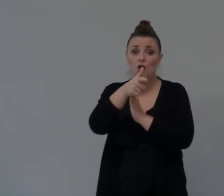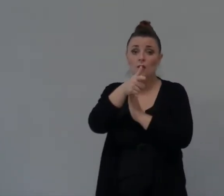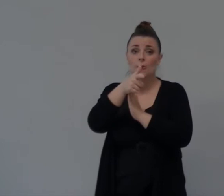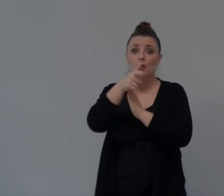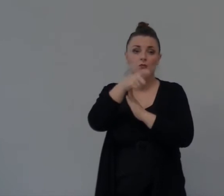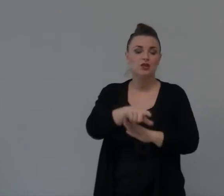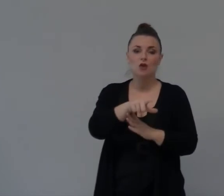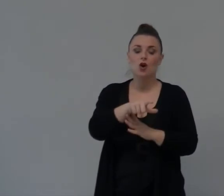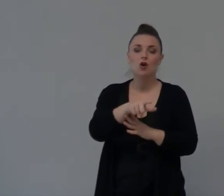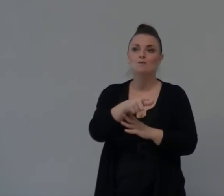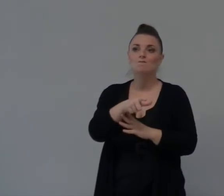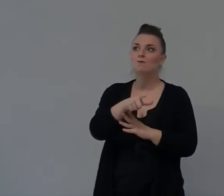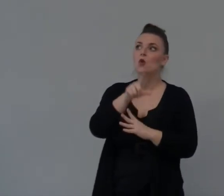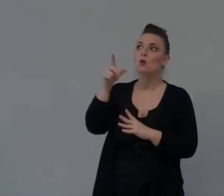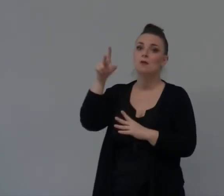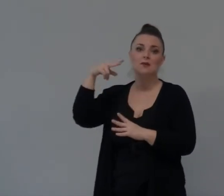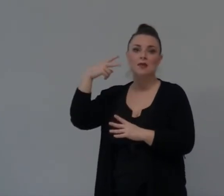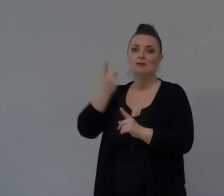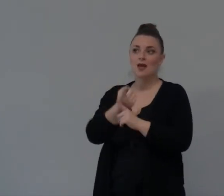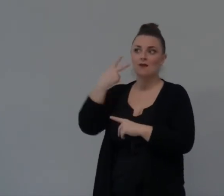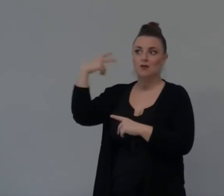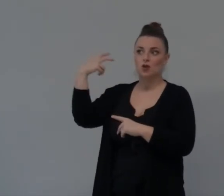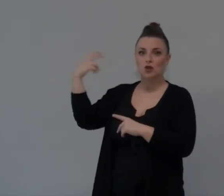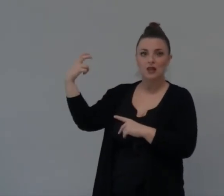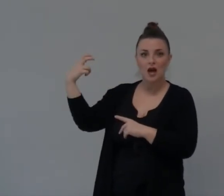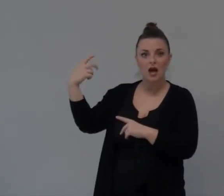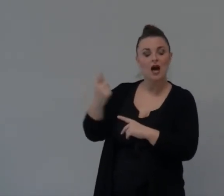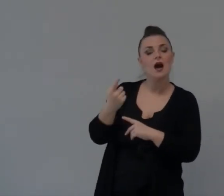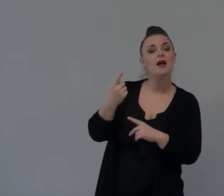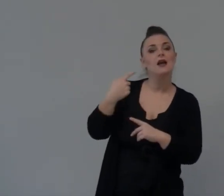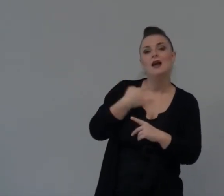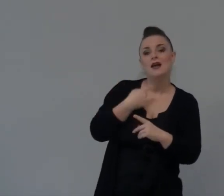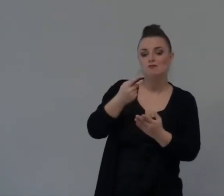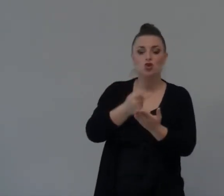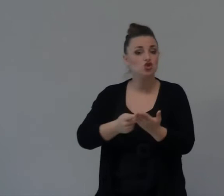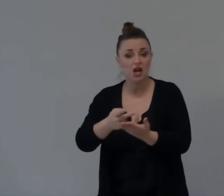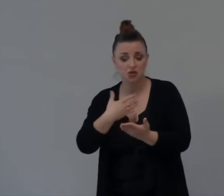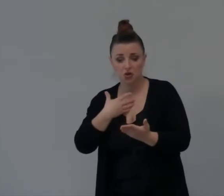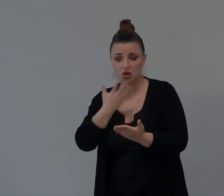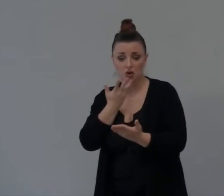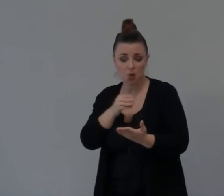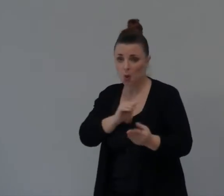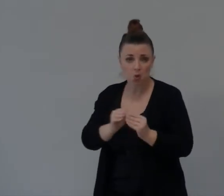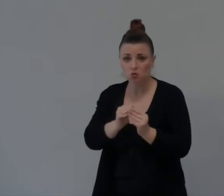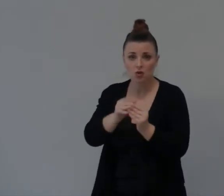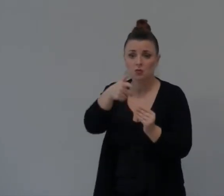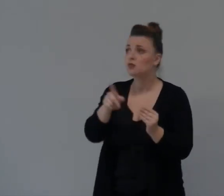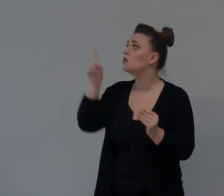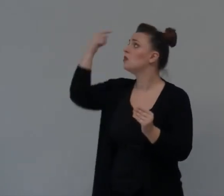Serve Un Piano Perché Tanto E' Il Signore Che Ha Il Piano Per Me Lui Sa Que Che Mi Sera